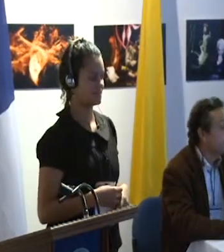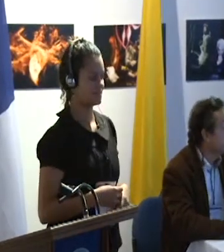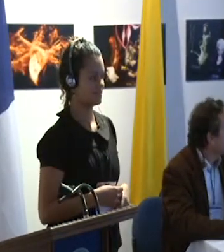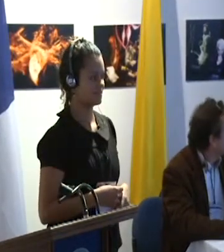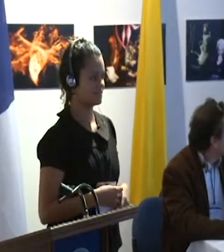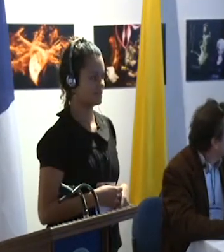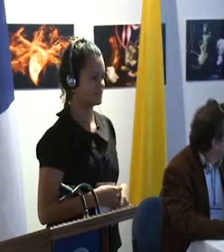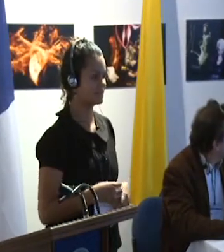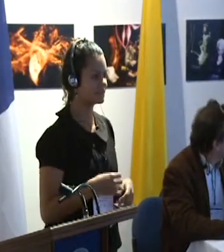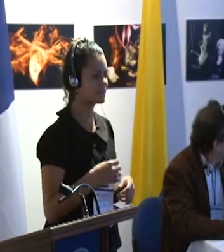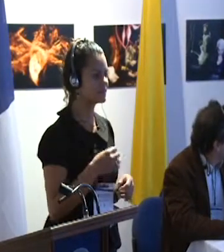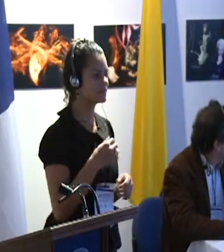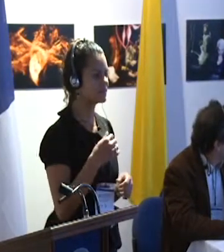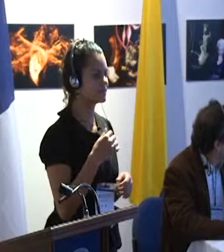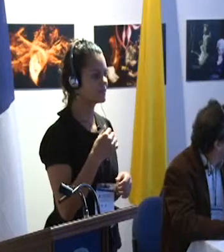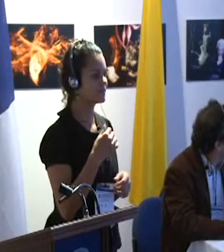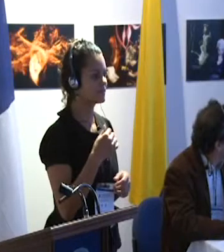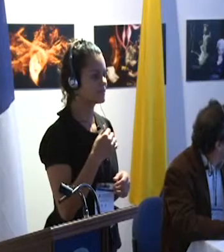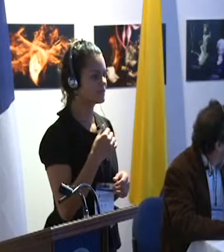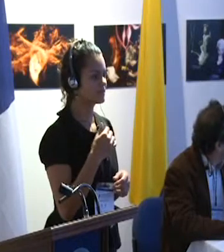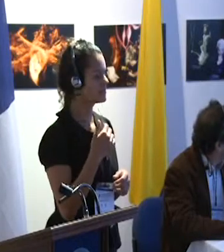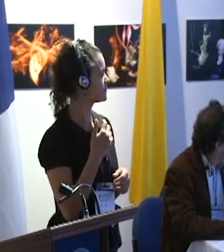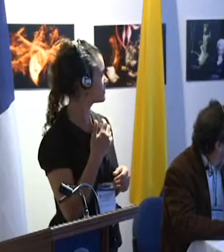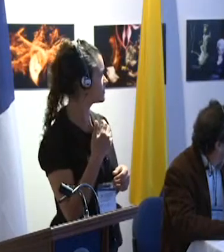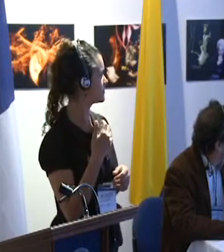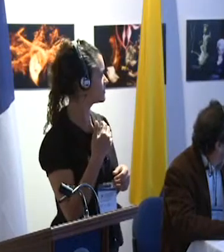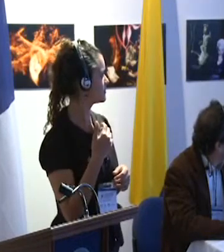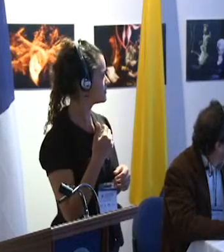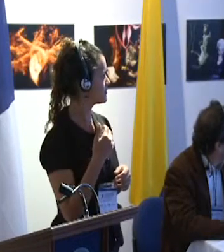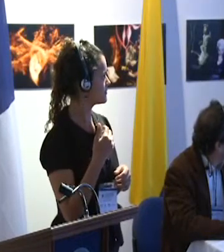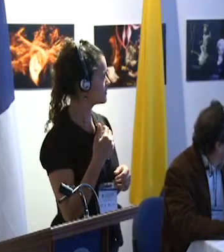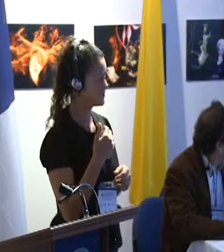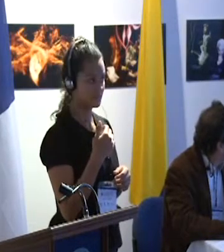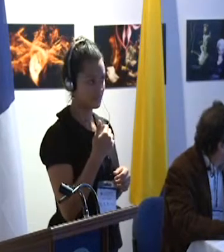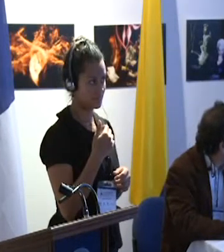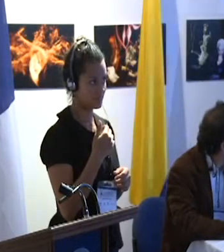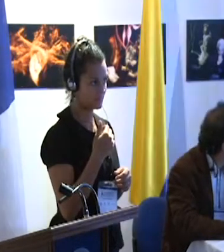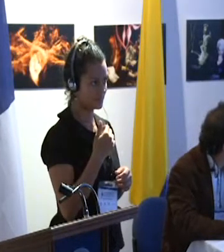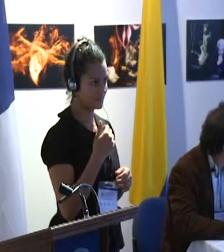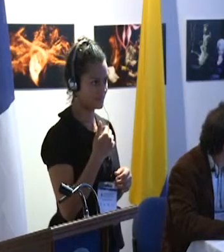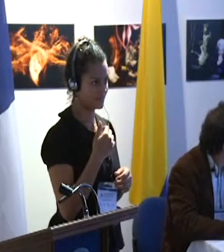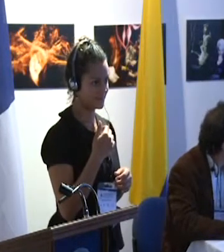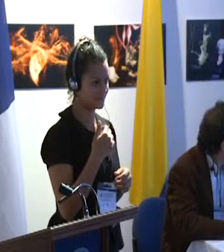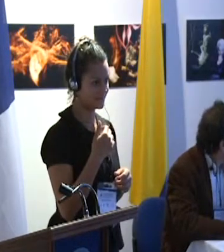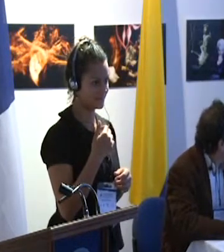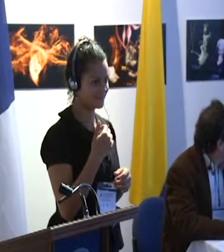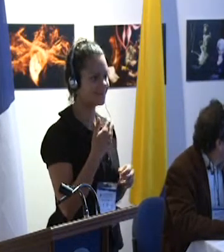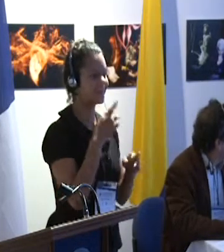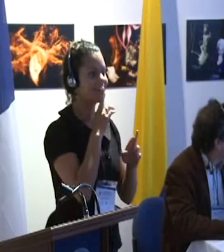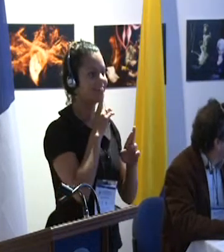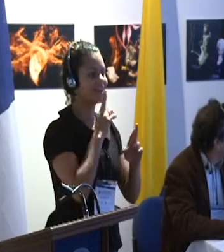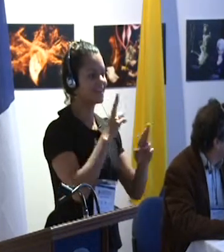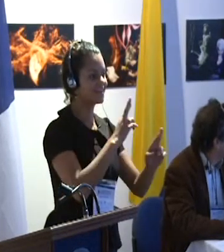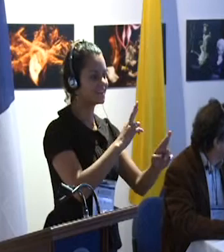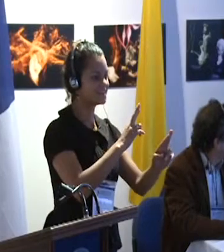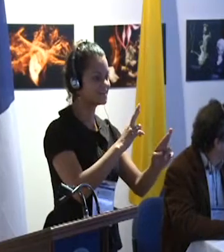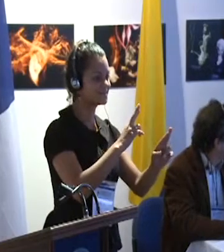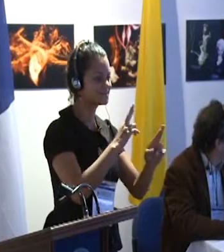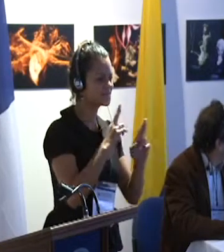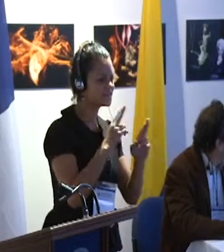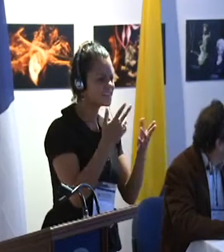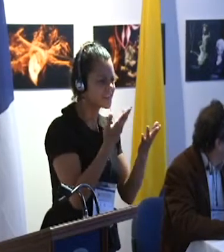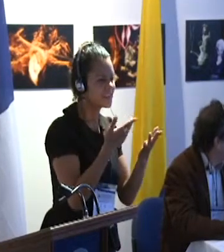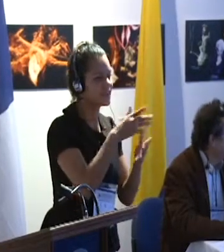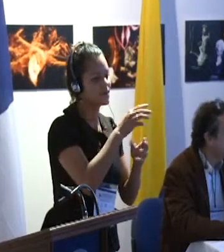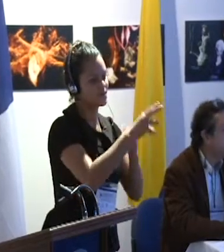las respuestas son respuestas que vienen del mundo del trabajo social